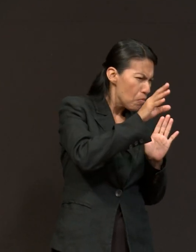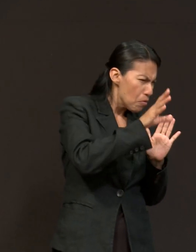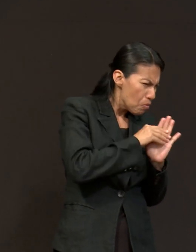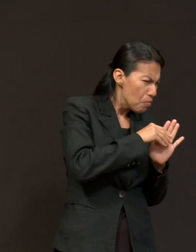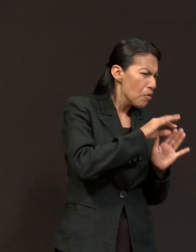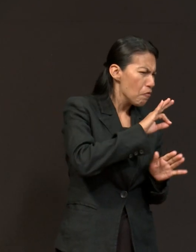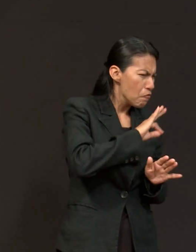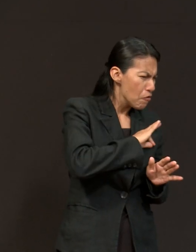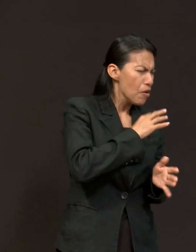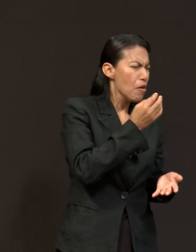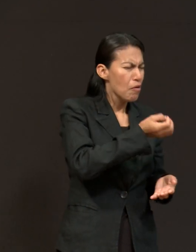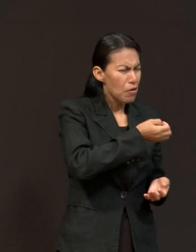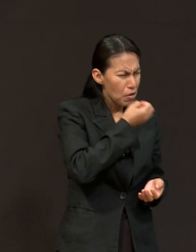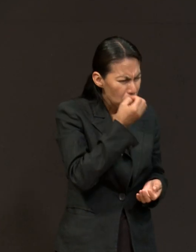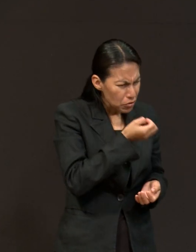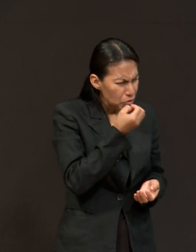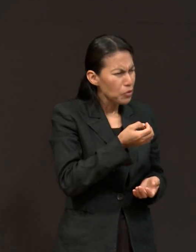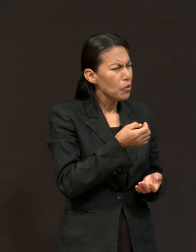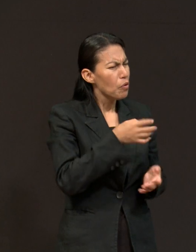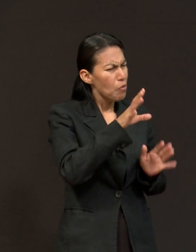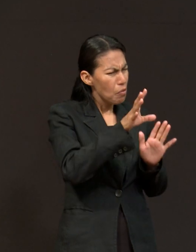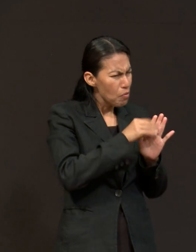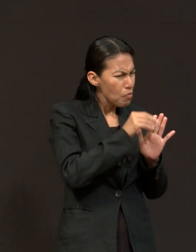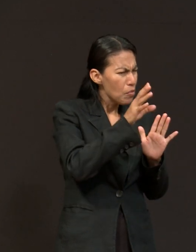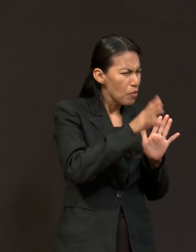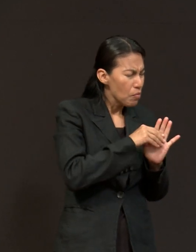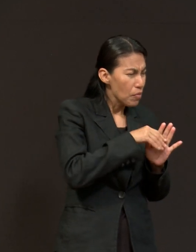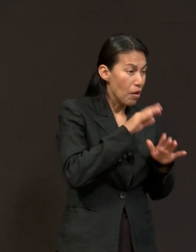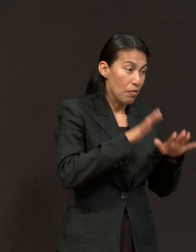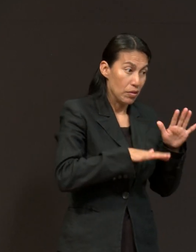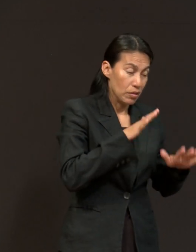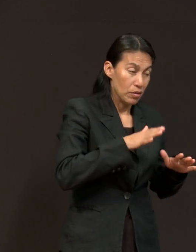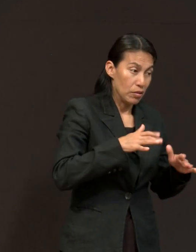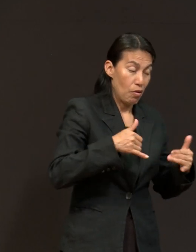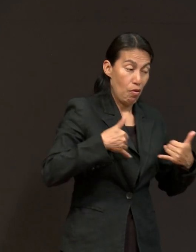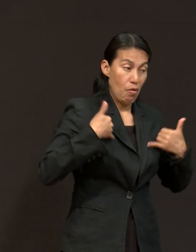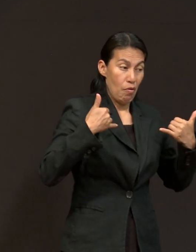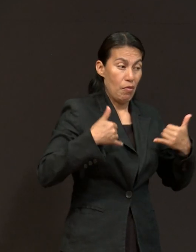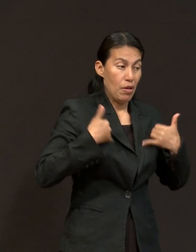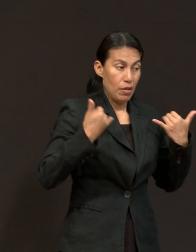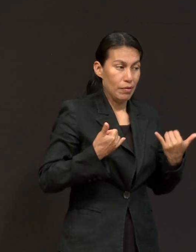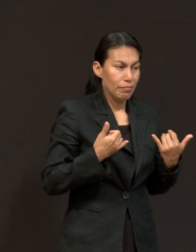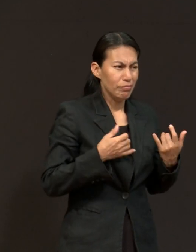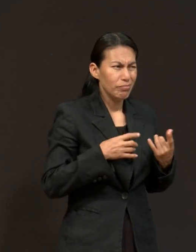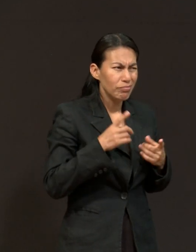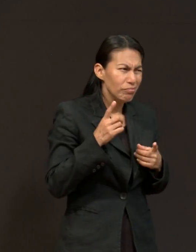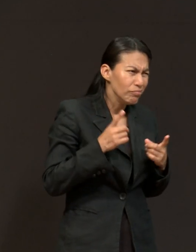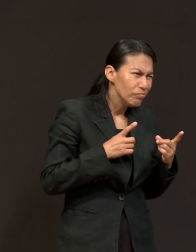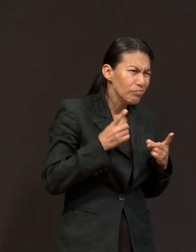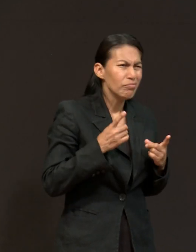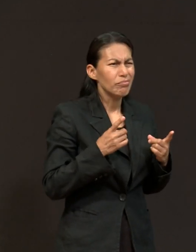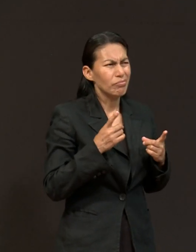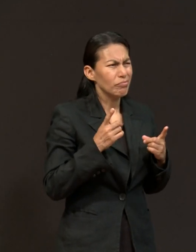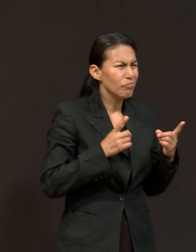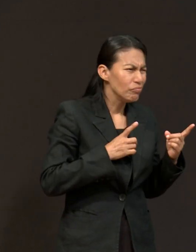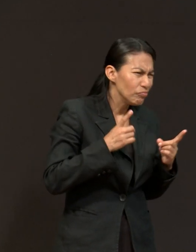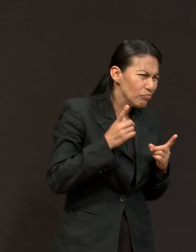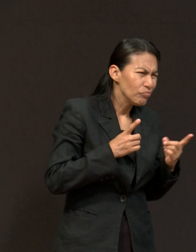en cuanto a su fe, en cuanto a la oración. Cuando son adolescentes, empiezan a cuestionarse y es